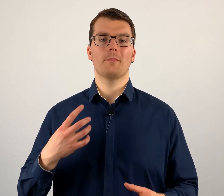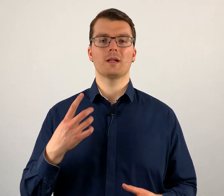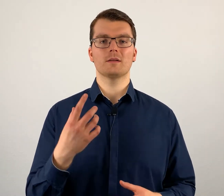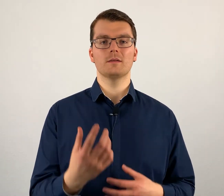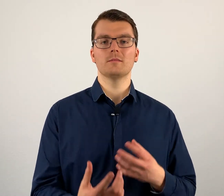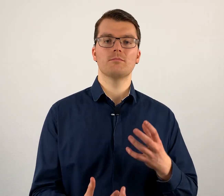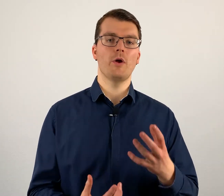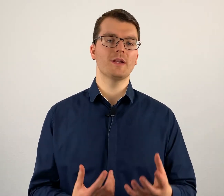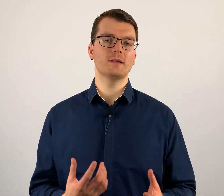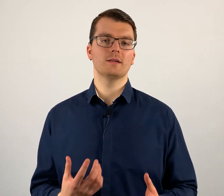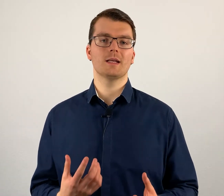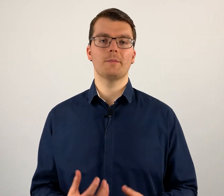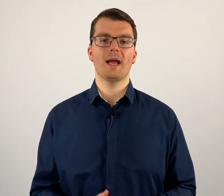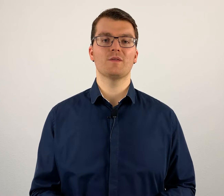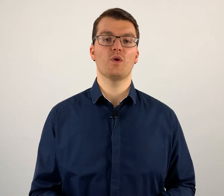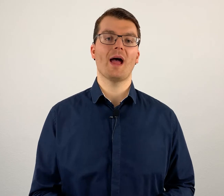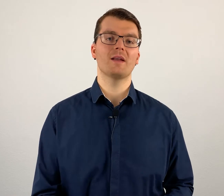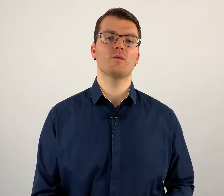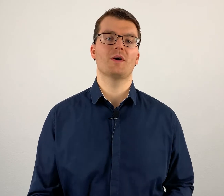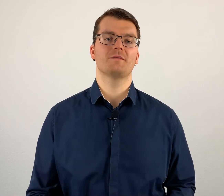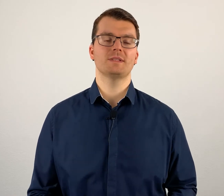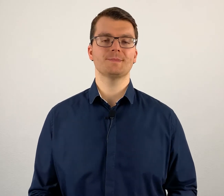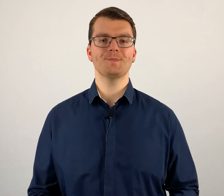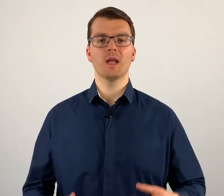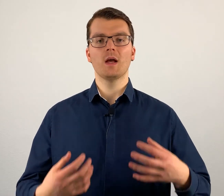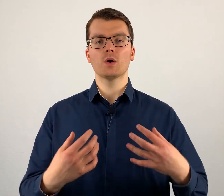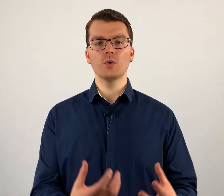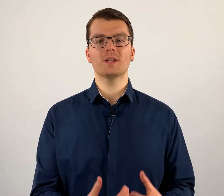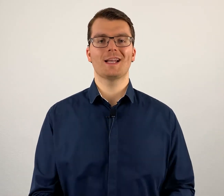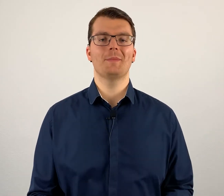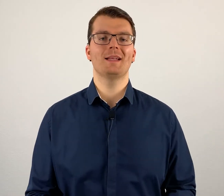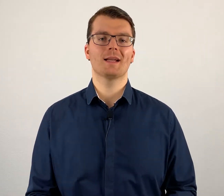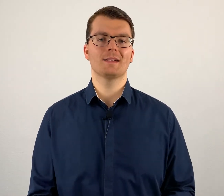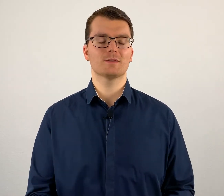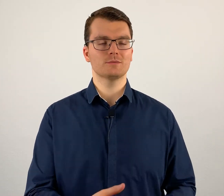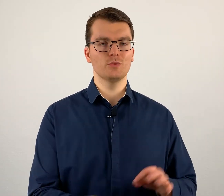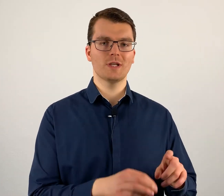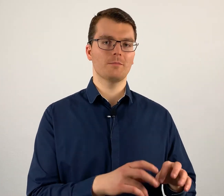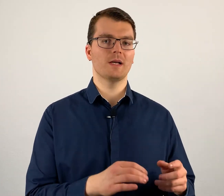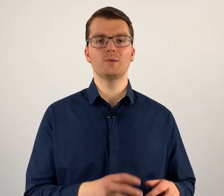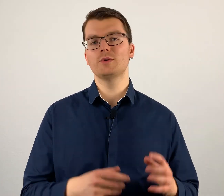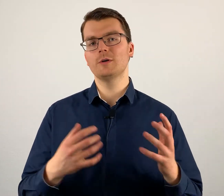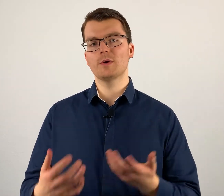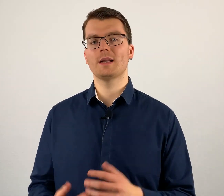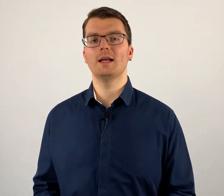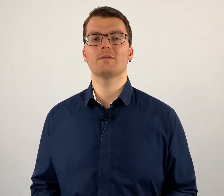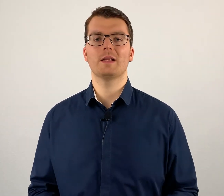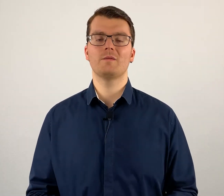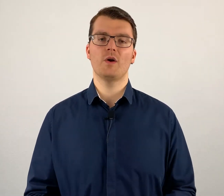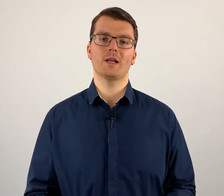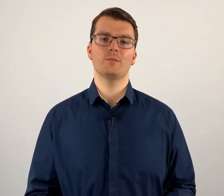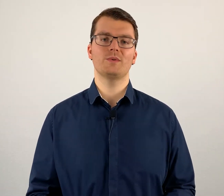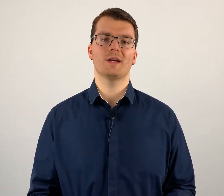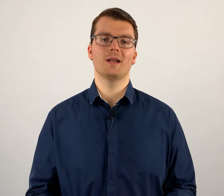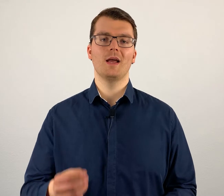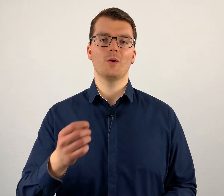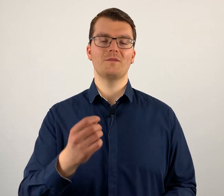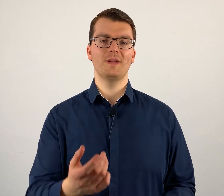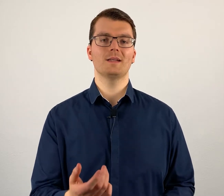man möchte die Gebärde für ein Wort wissen, guckt dann im Internet, sucht dann bei YouTube oder in irgendwelchen Wörterbüchern und findet